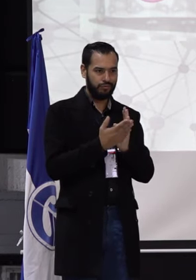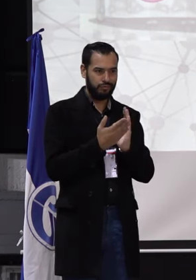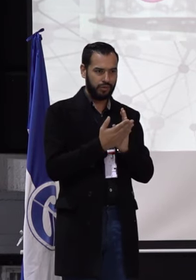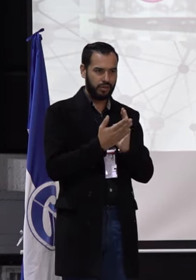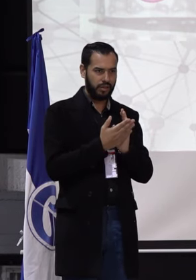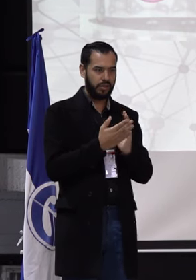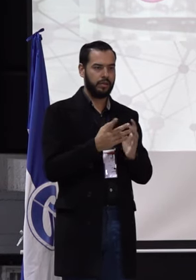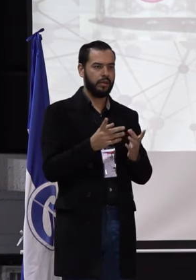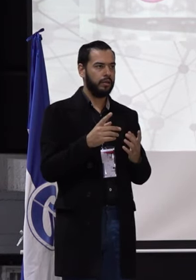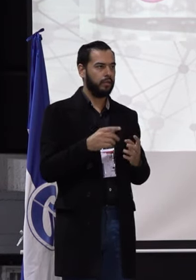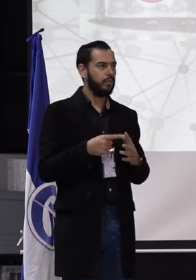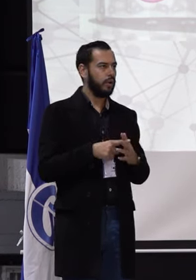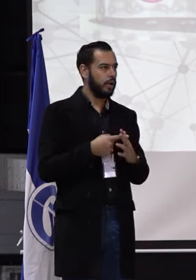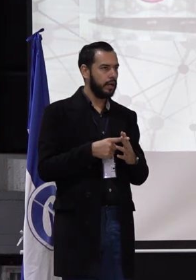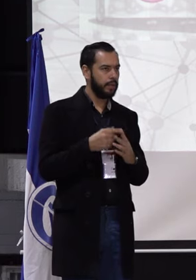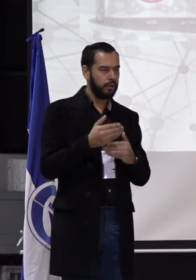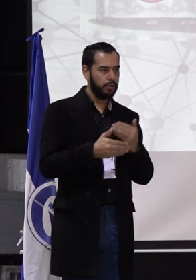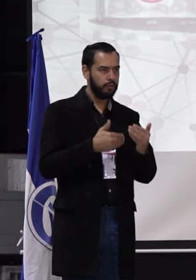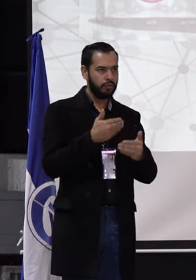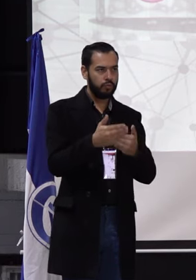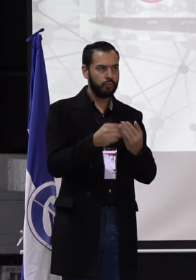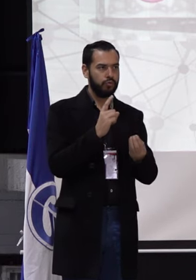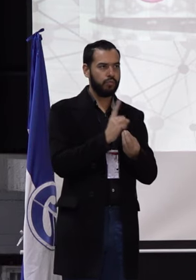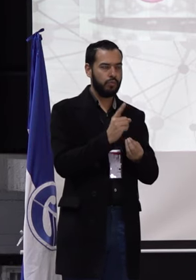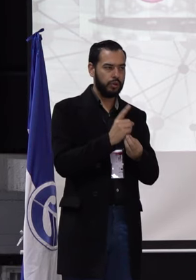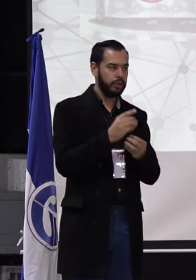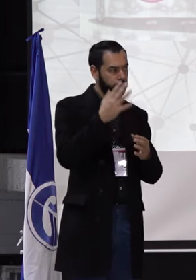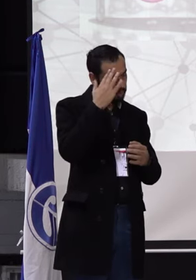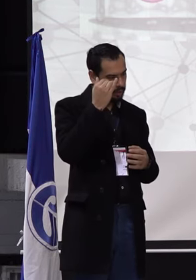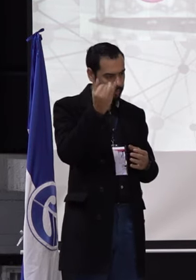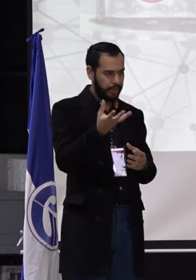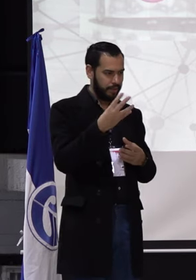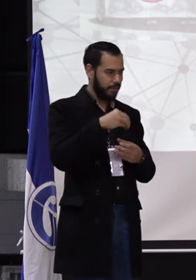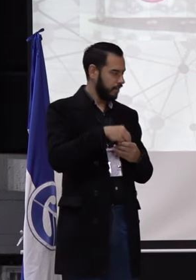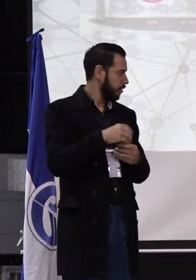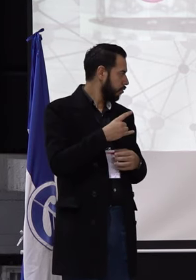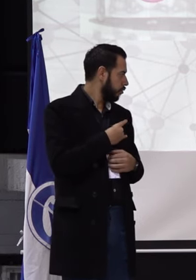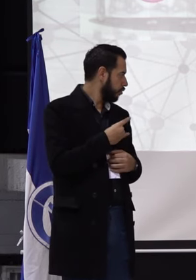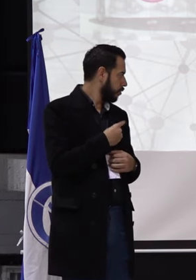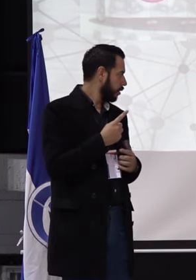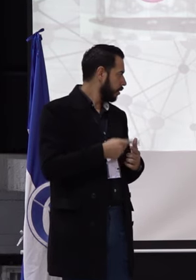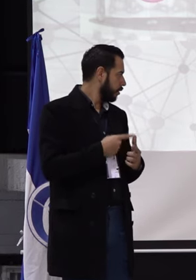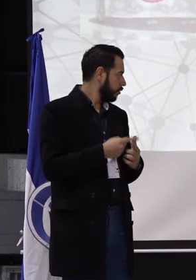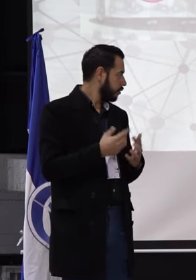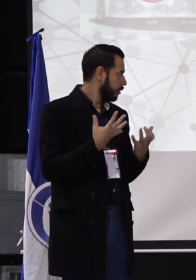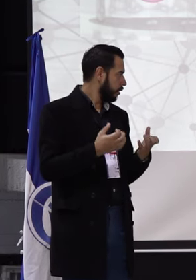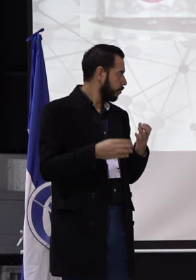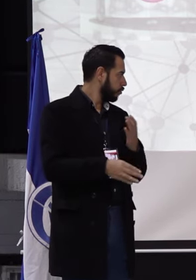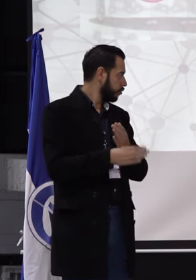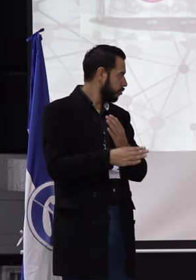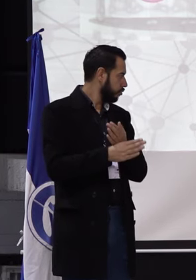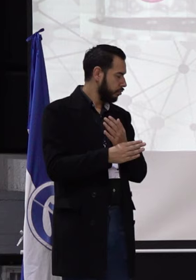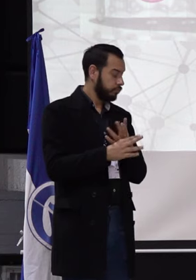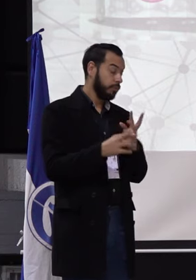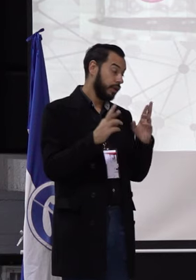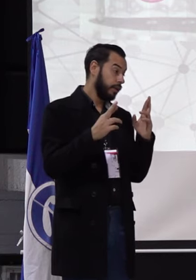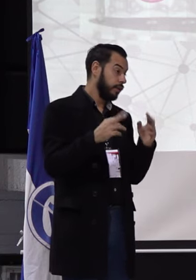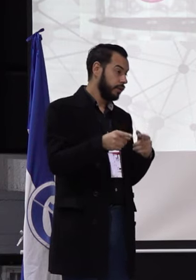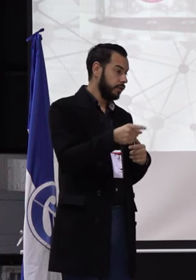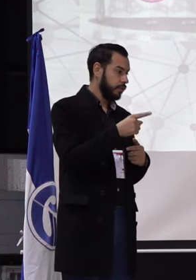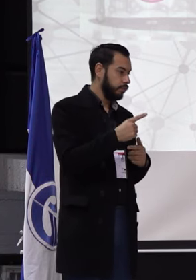medio de todos los procesos políticos y académicos que se dan al interior de la universidad. Entonces, queremos seguir contribuyendo. Esperemos